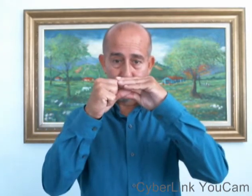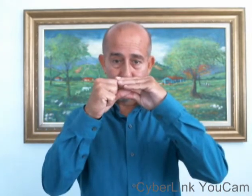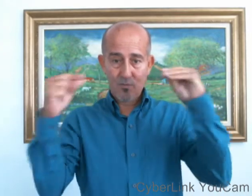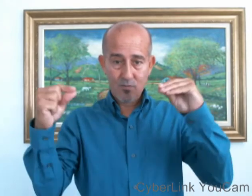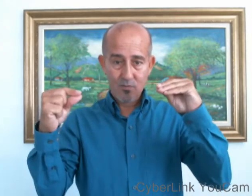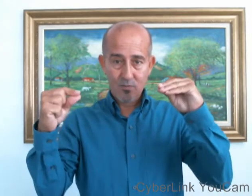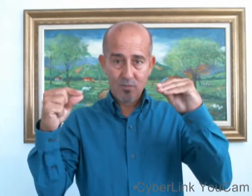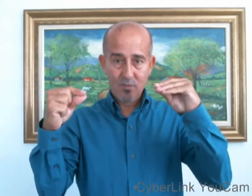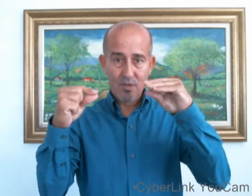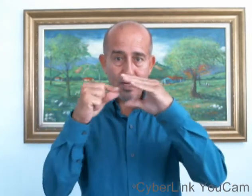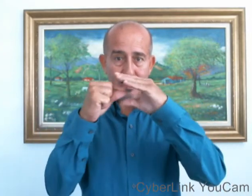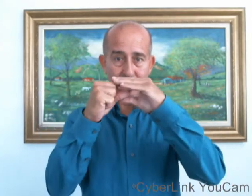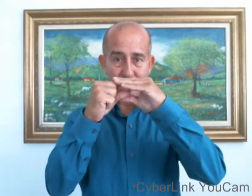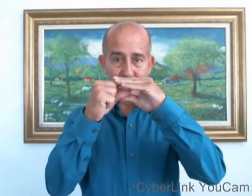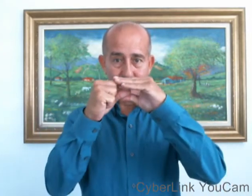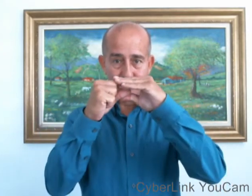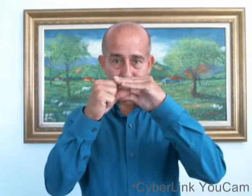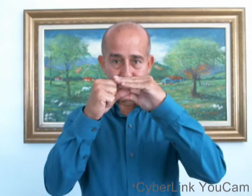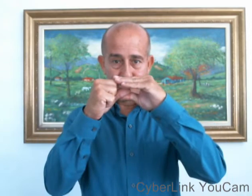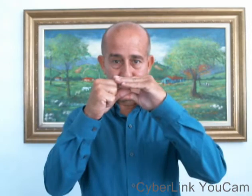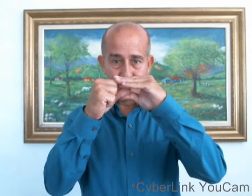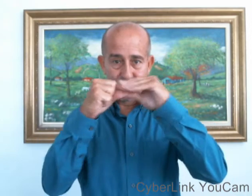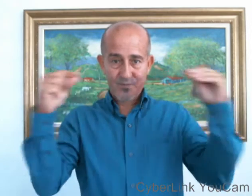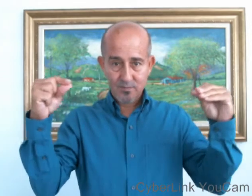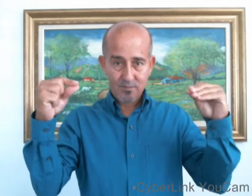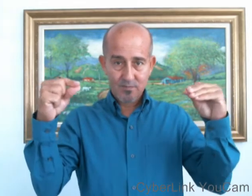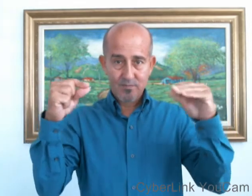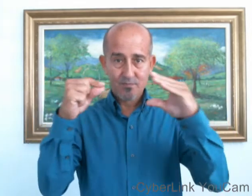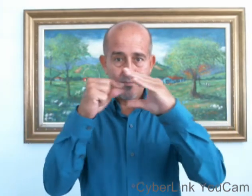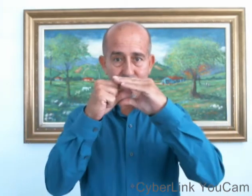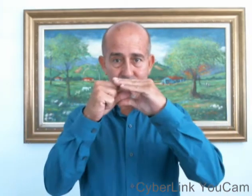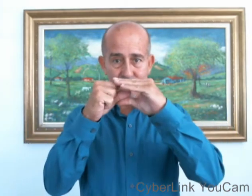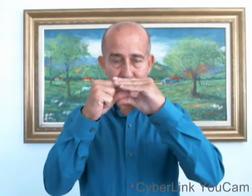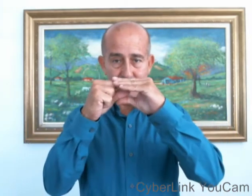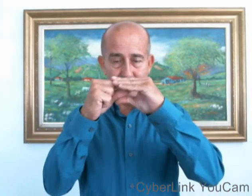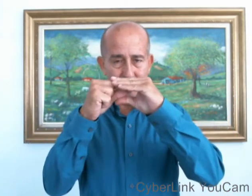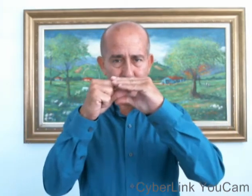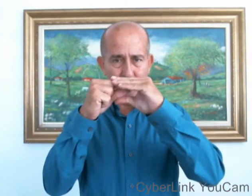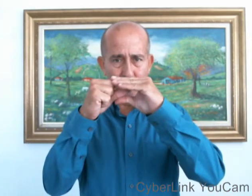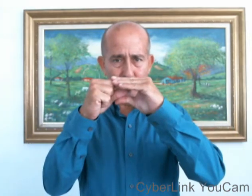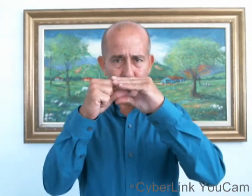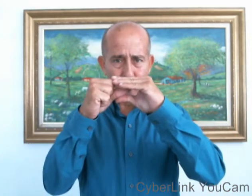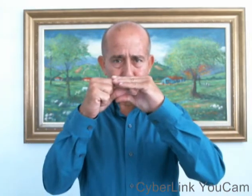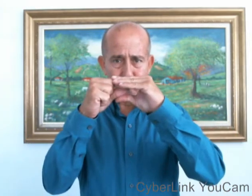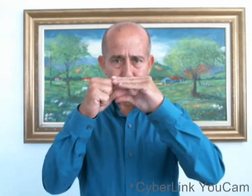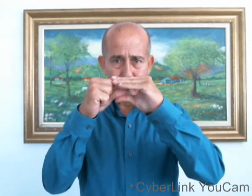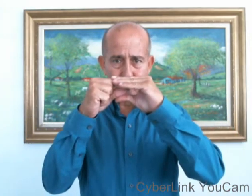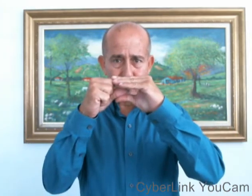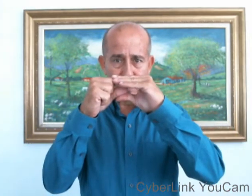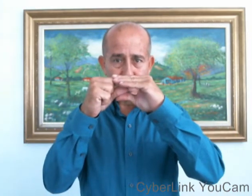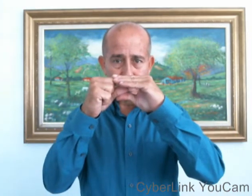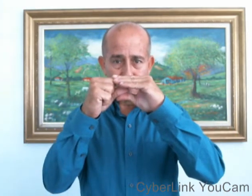El calamar. El calamar. como que bota una tinta.